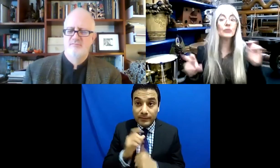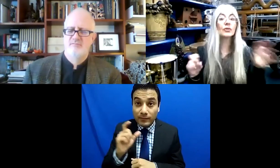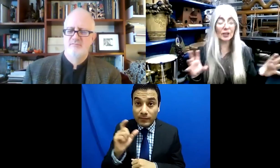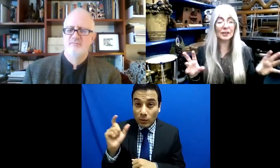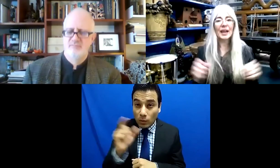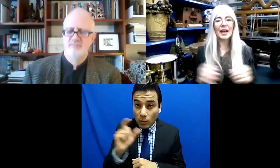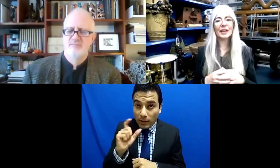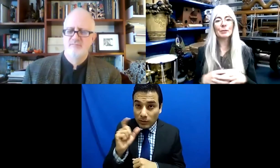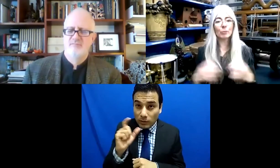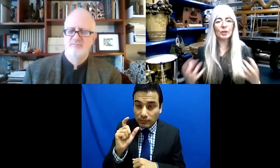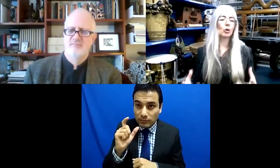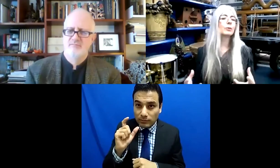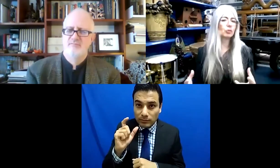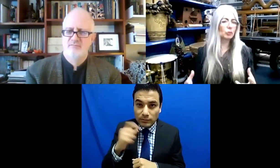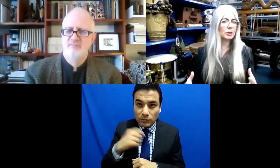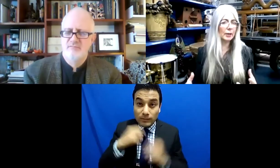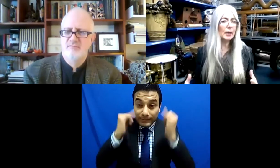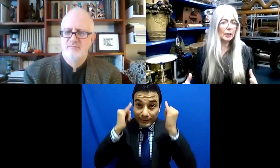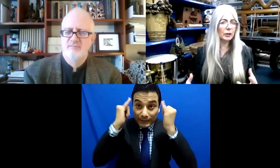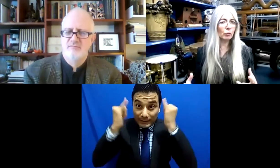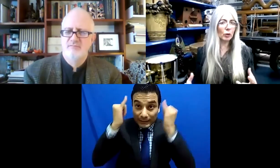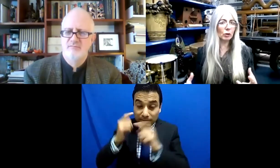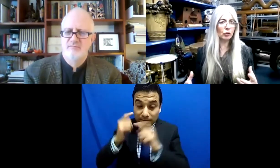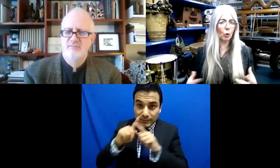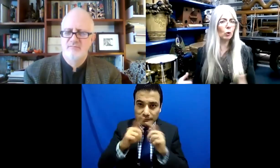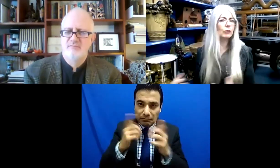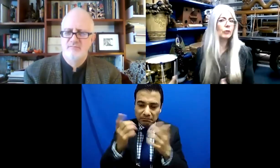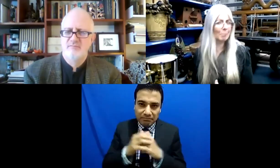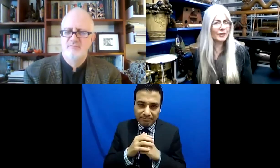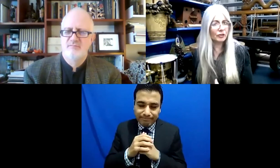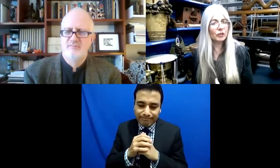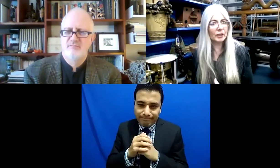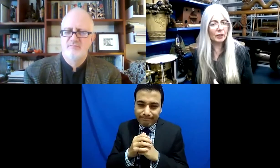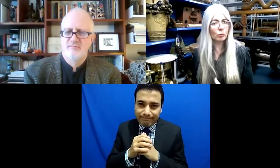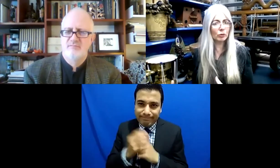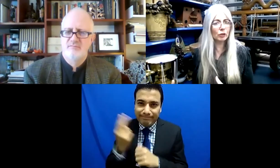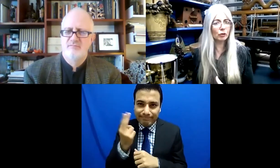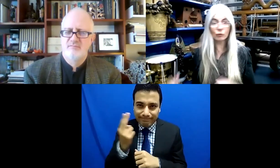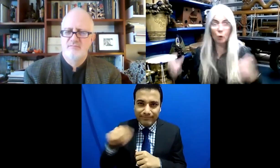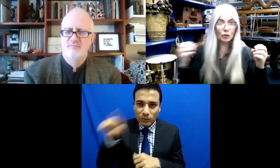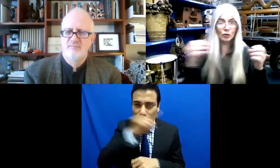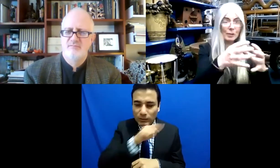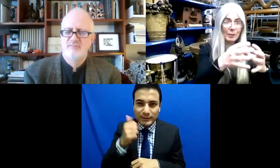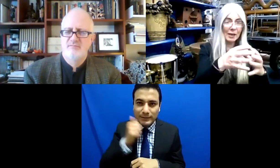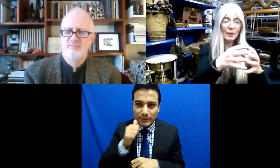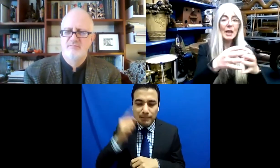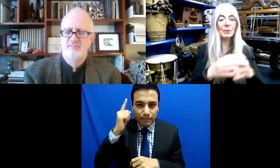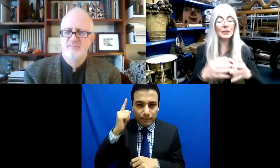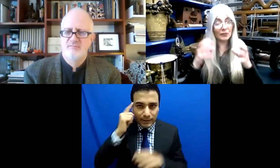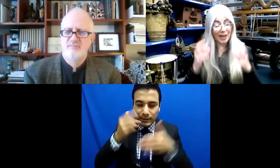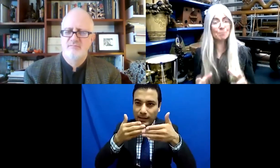interpretaciones al mismo tiempo, tienes que mantener tu mente abierta y entender